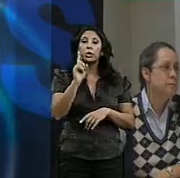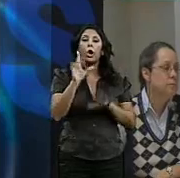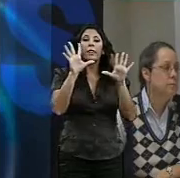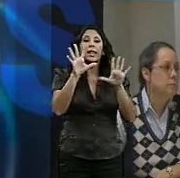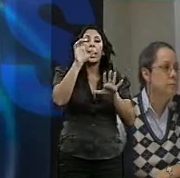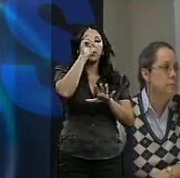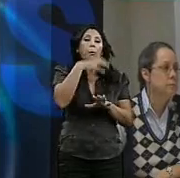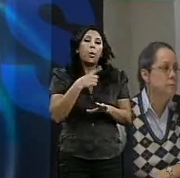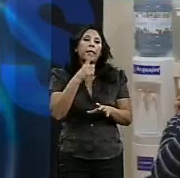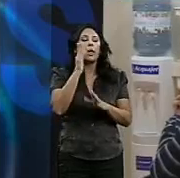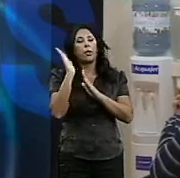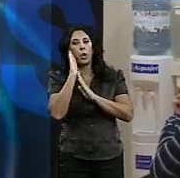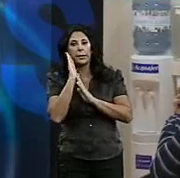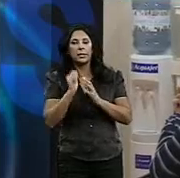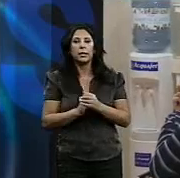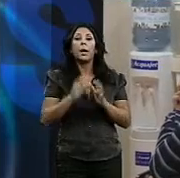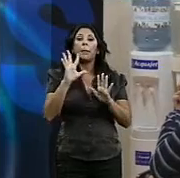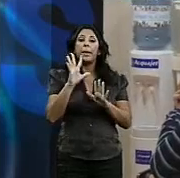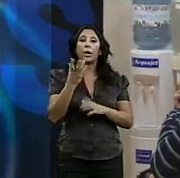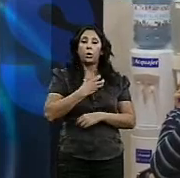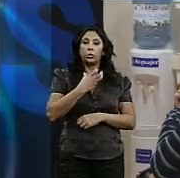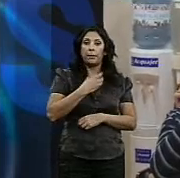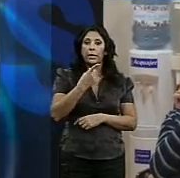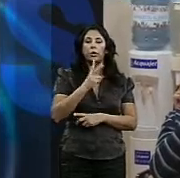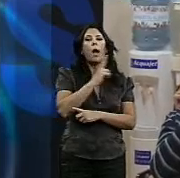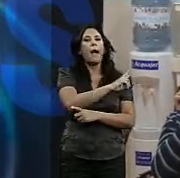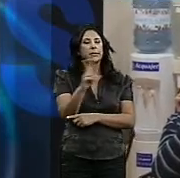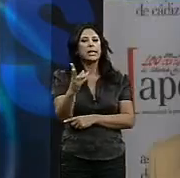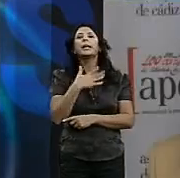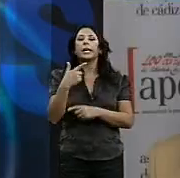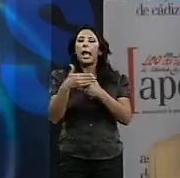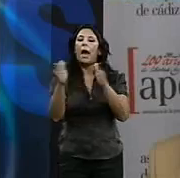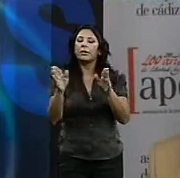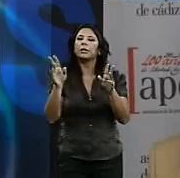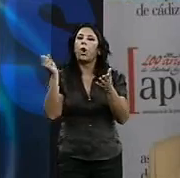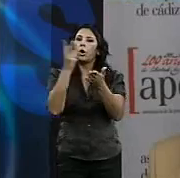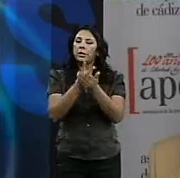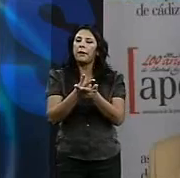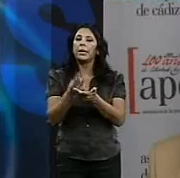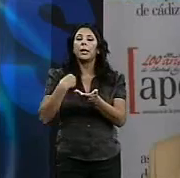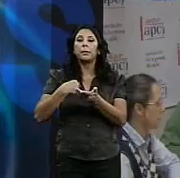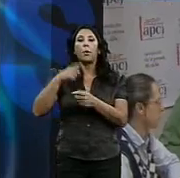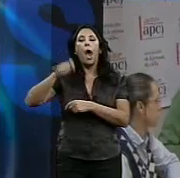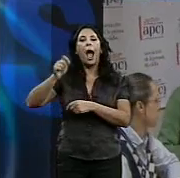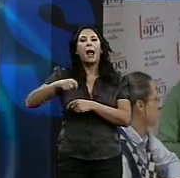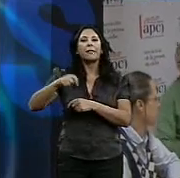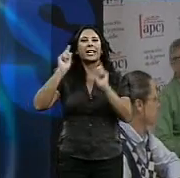pernoctaciones. Sin embargo, desde el consistorio se ha anunciado la reapertura en Navidad del albergue municipal de Capuchinos cerrado por